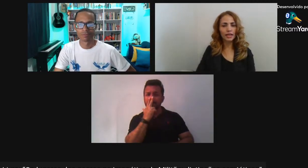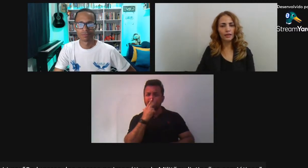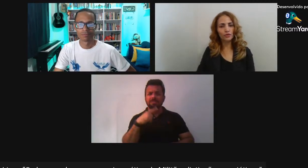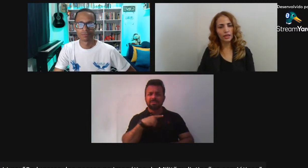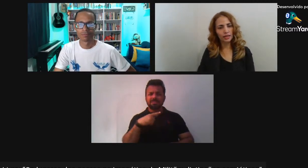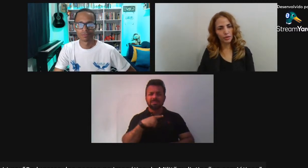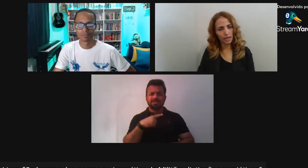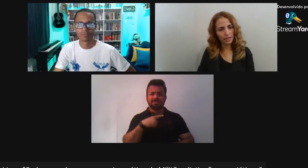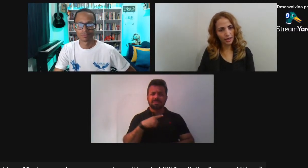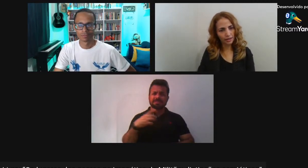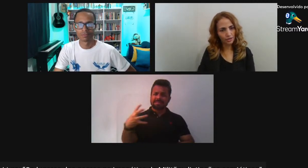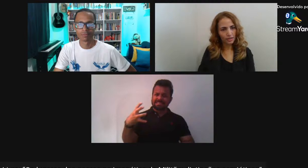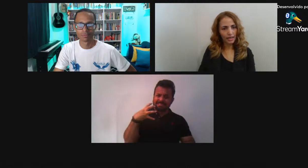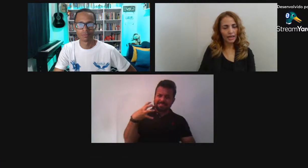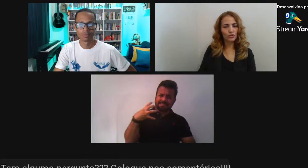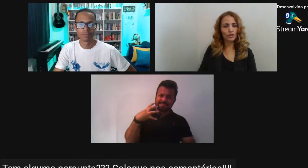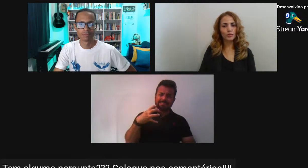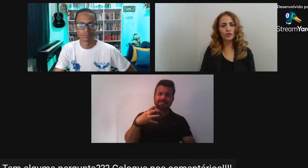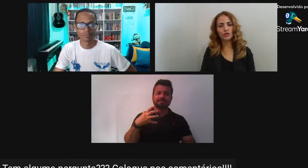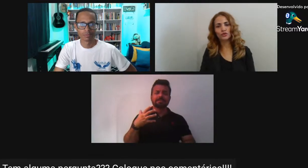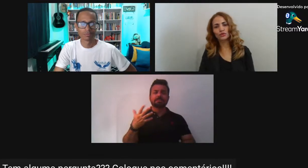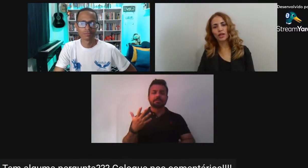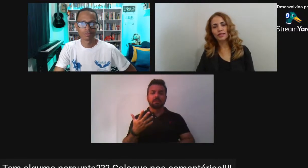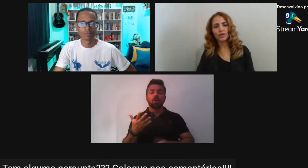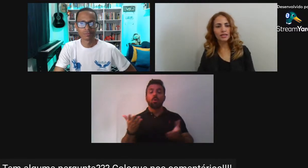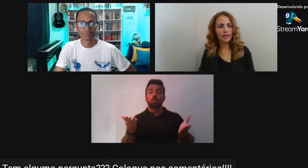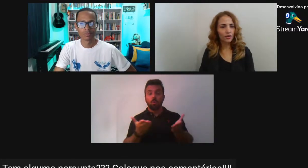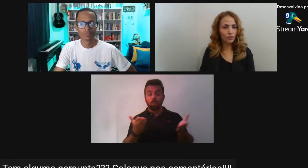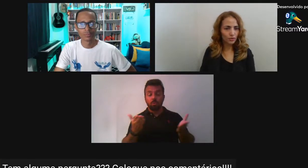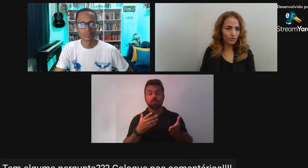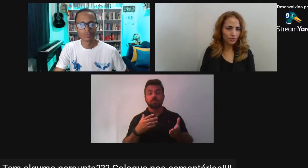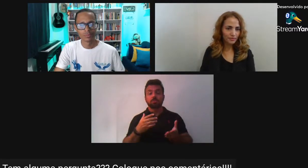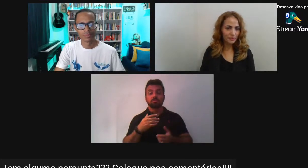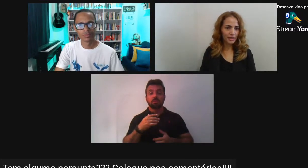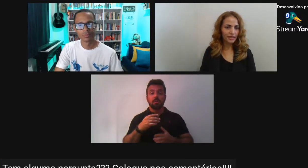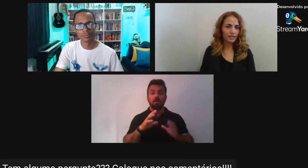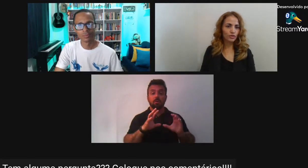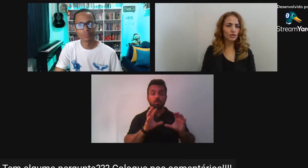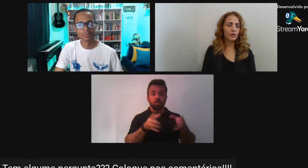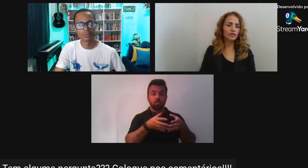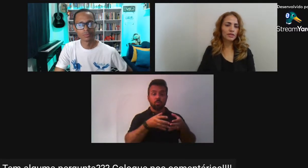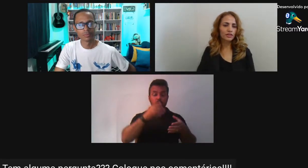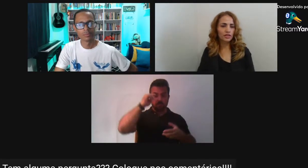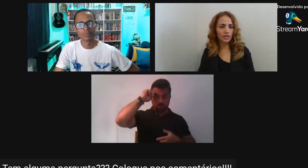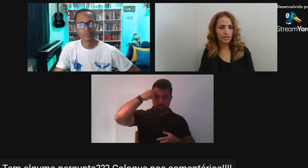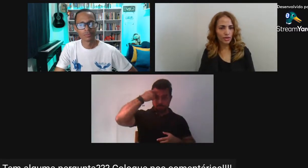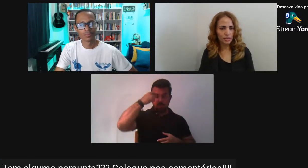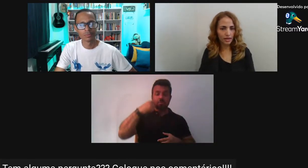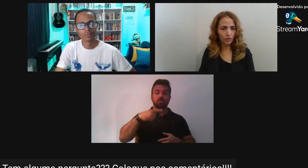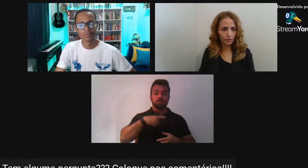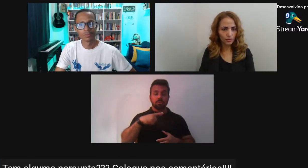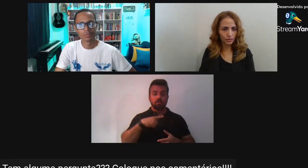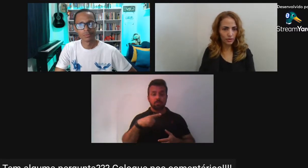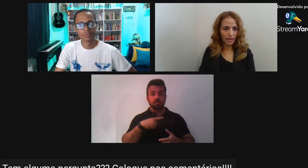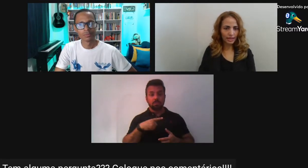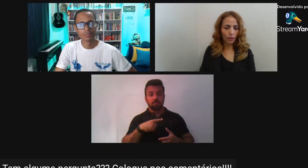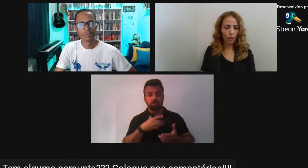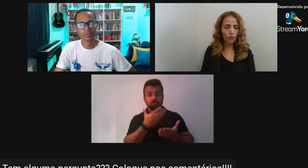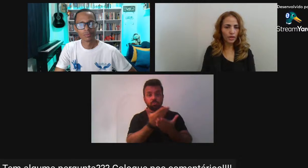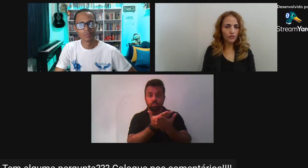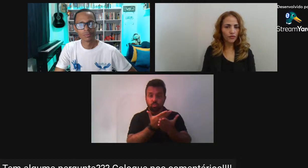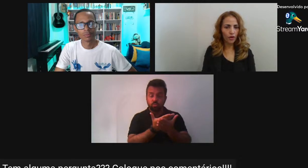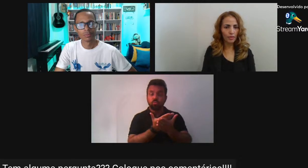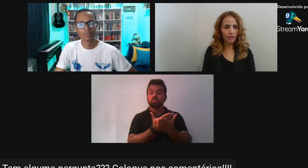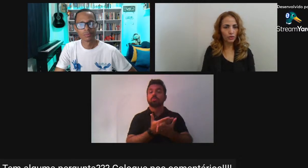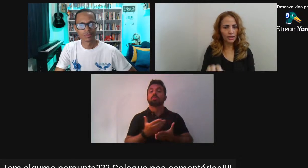dissociados Da criminalidade As suas expressões culturais Alcançaram o mundo As suas expressões artísticas Alcançaram o mundo Então